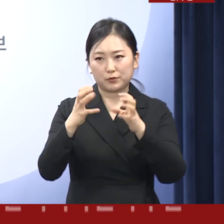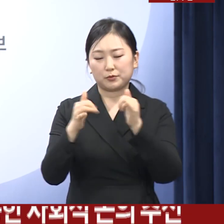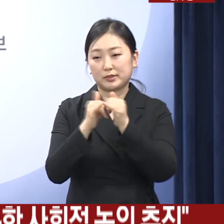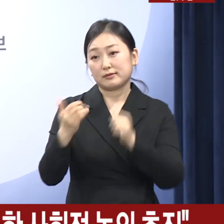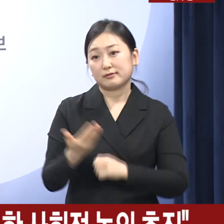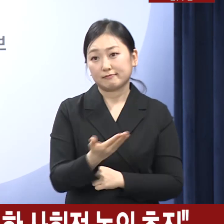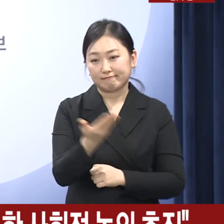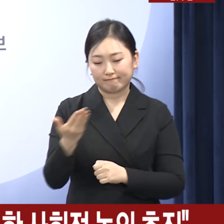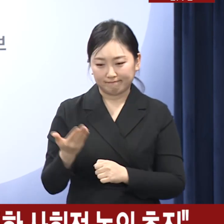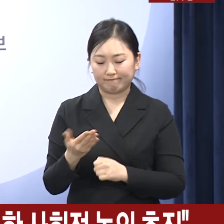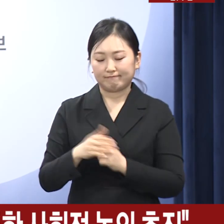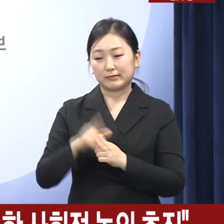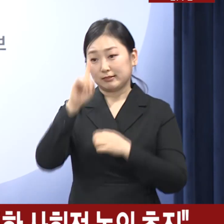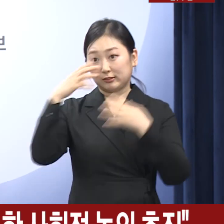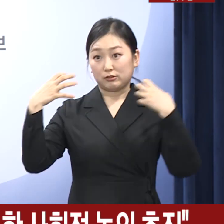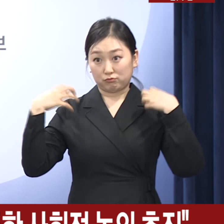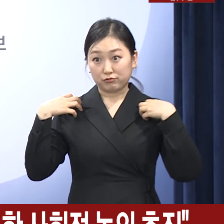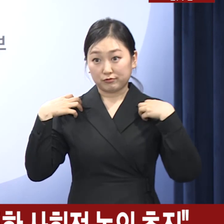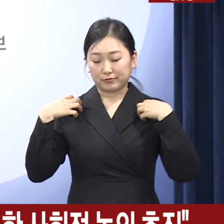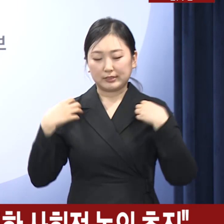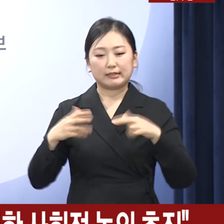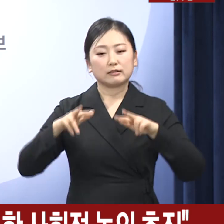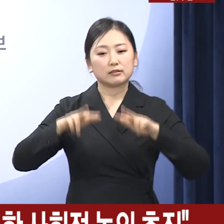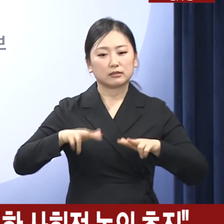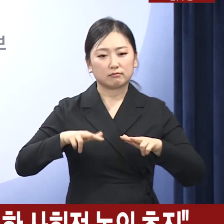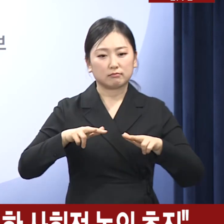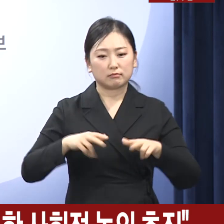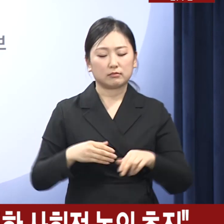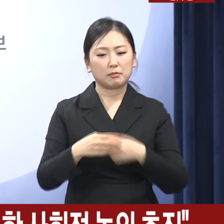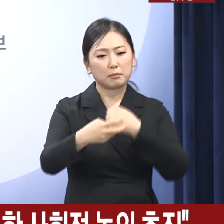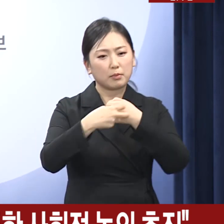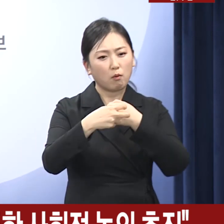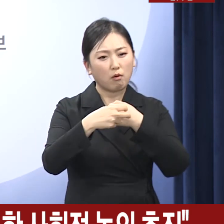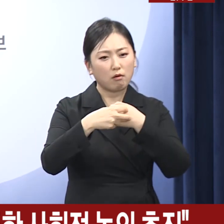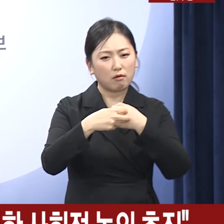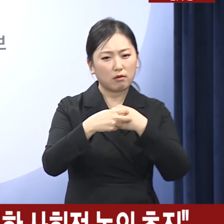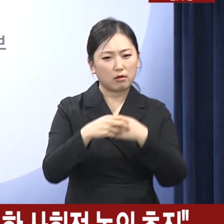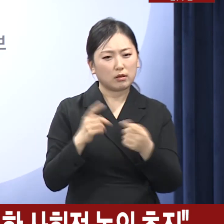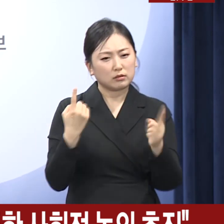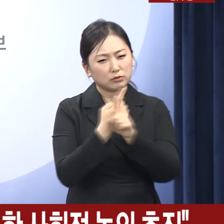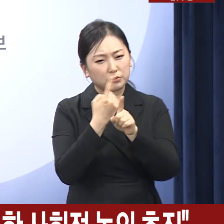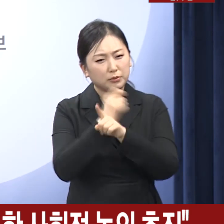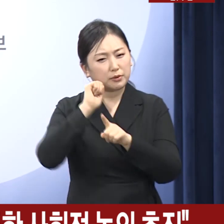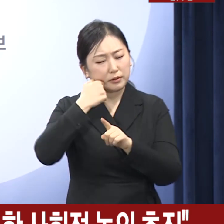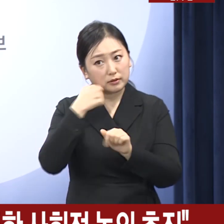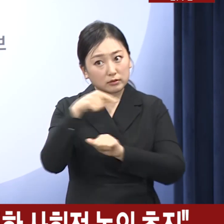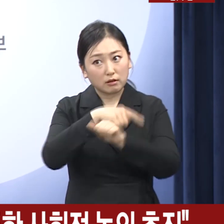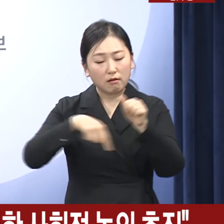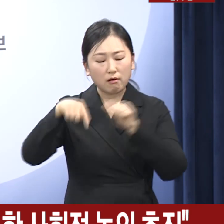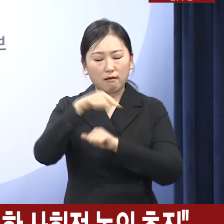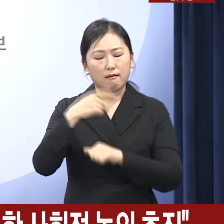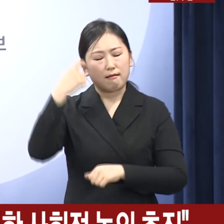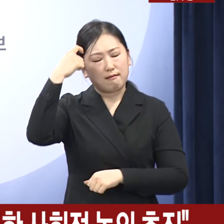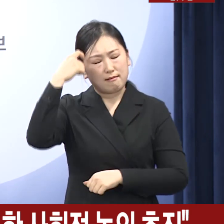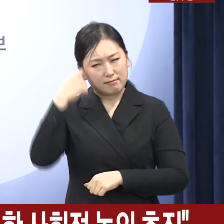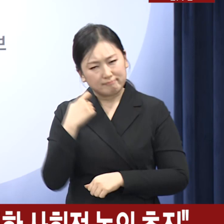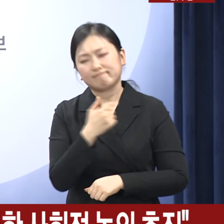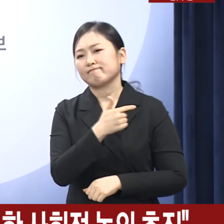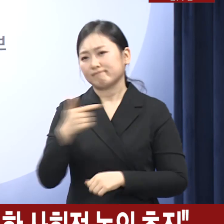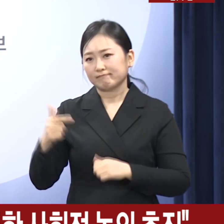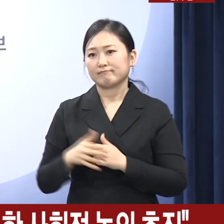정부는 우리가 직면하고 있는 보건의료 상황을 엄중하게 인식하고 있습니다. 우리 국민들께서